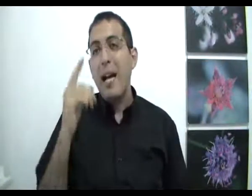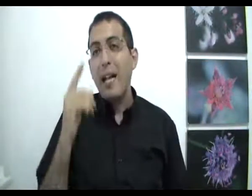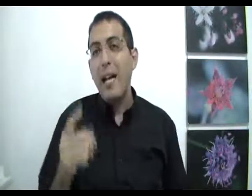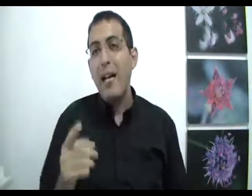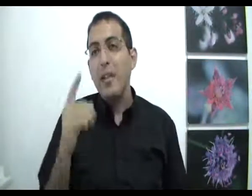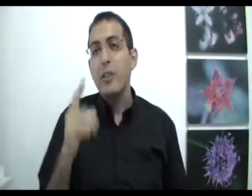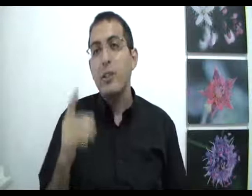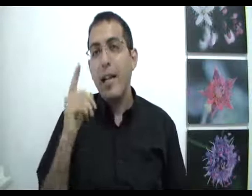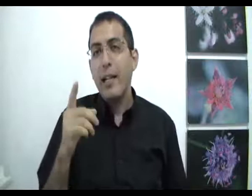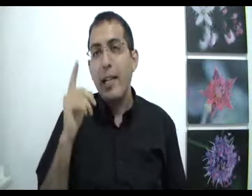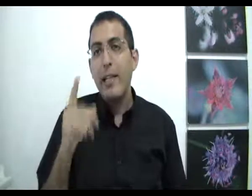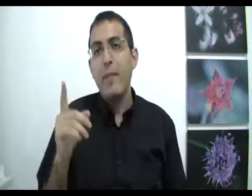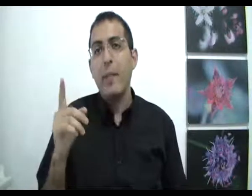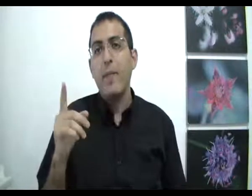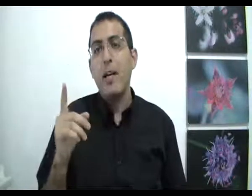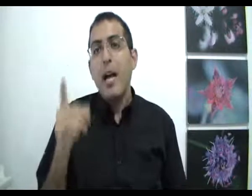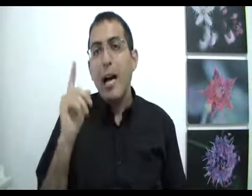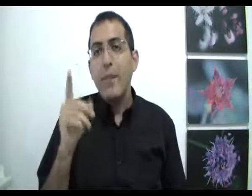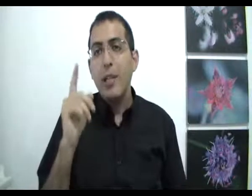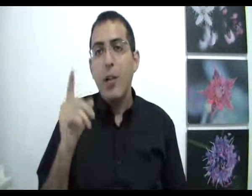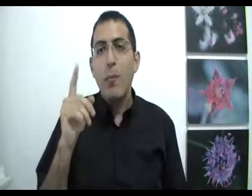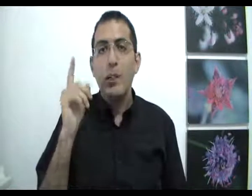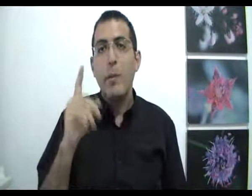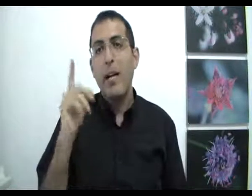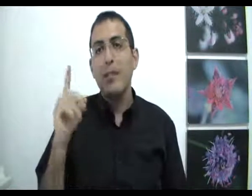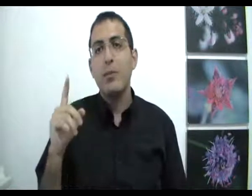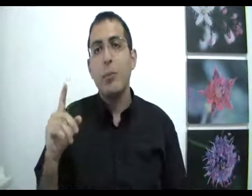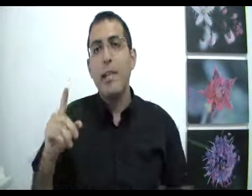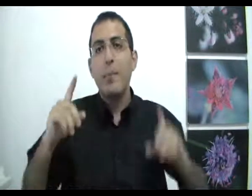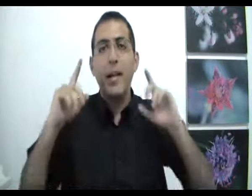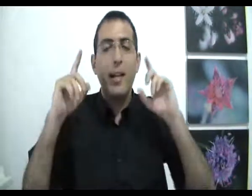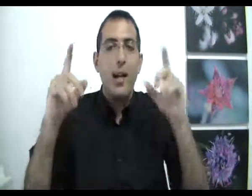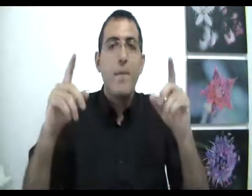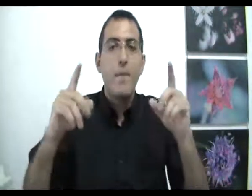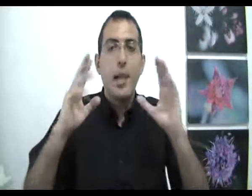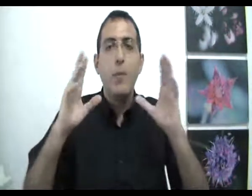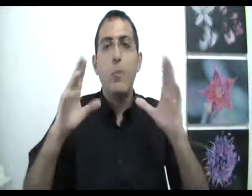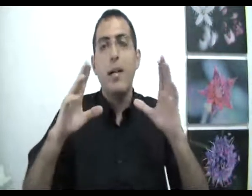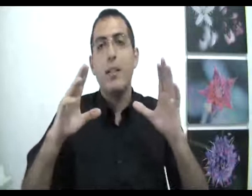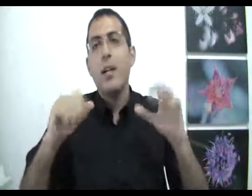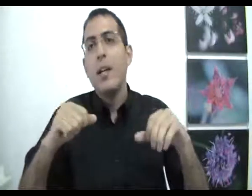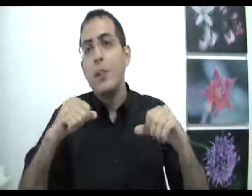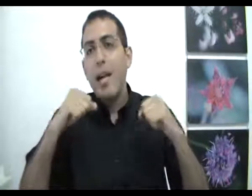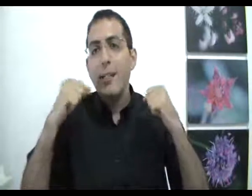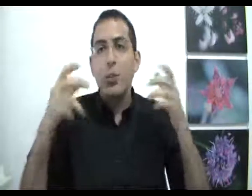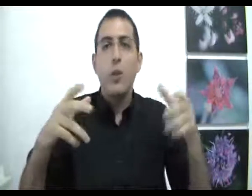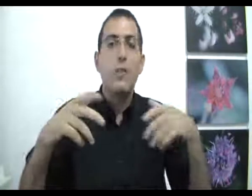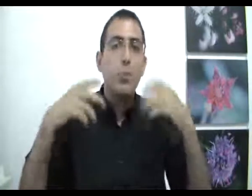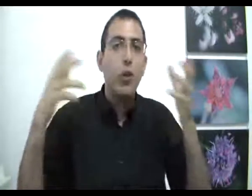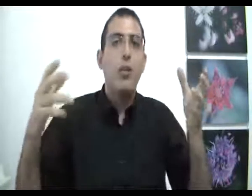בהנחה שזה אקראי לגמרי. האם שייך לומר שבחרת? זאת אומרת בהנחה. אם לומר שהרצונות, הפעולות של